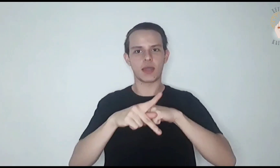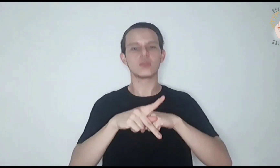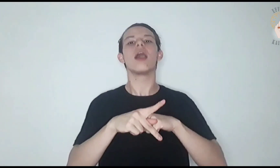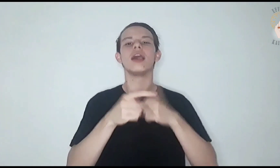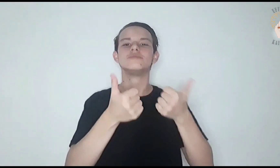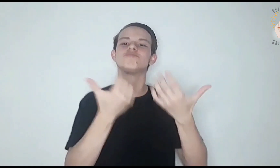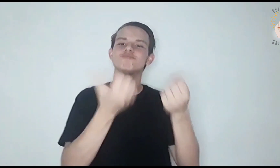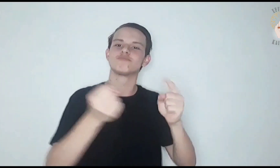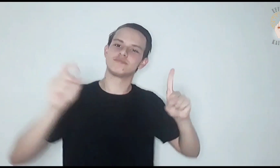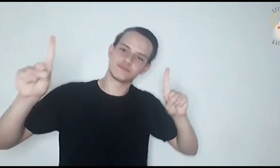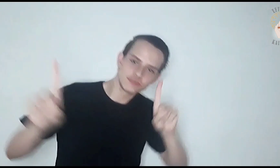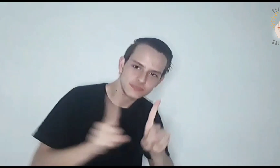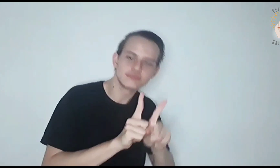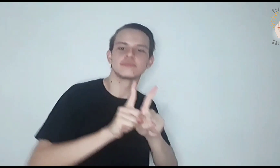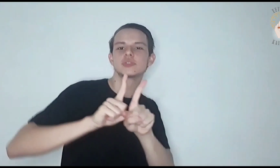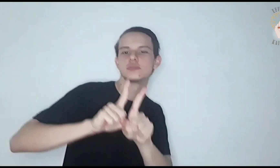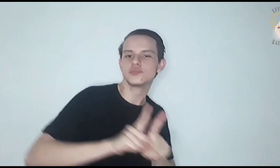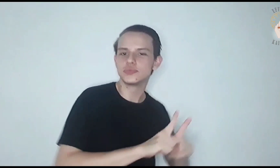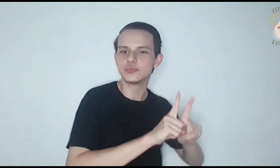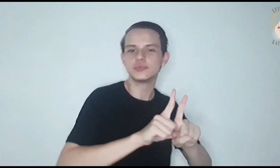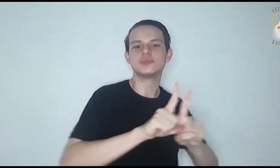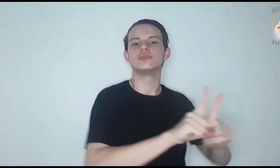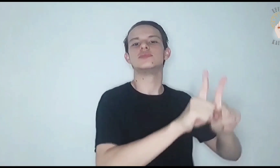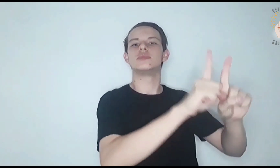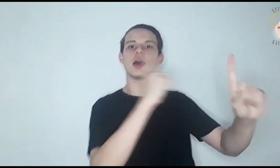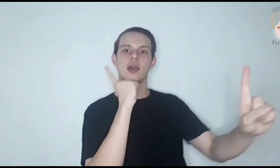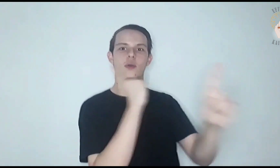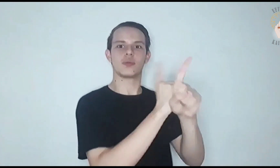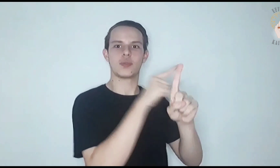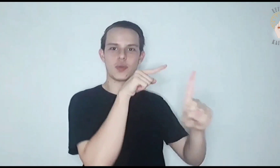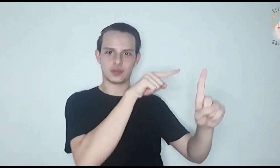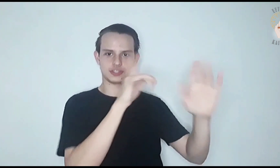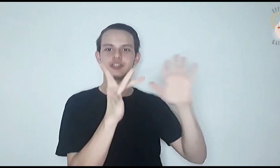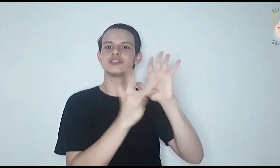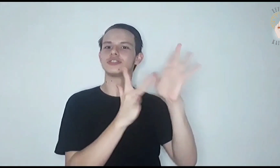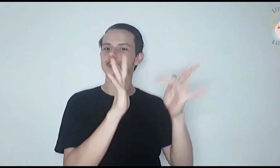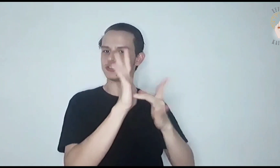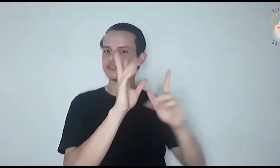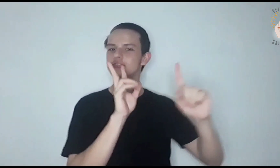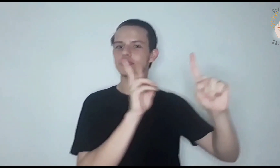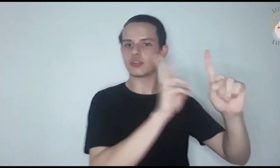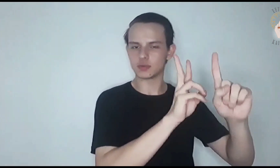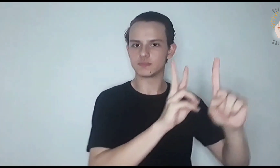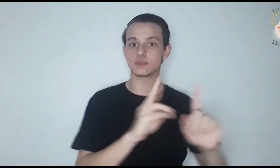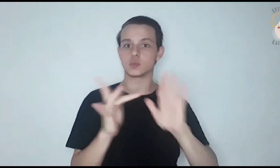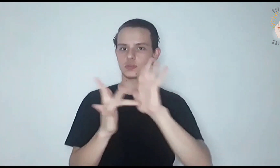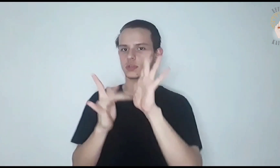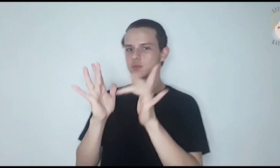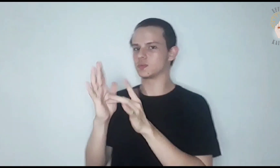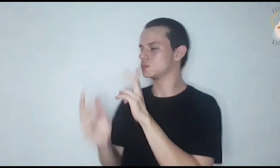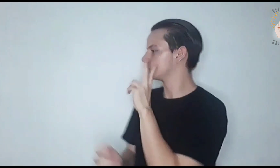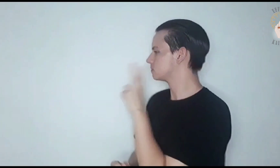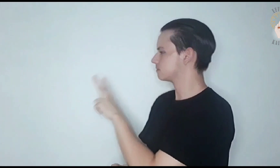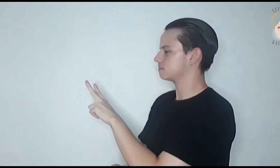Então André conduziu Simão a Jesus. Jesus olhou bem para ele e disse